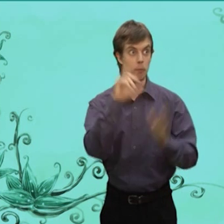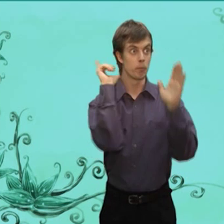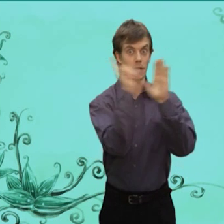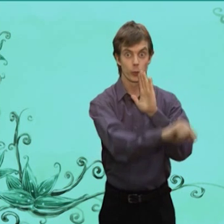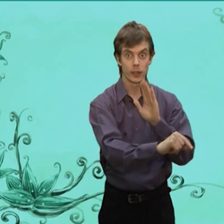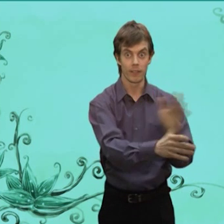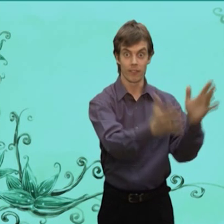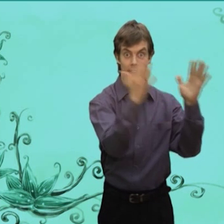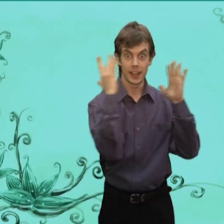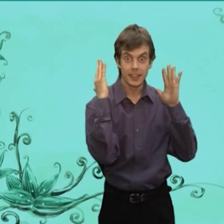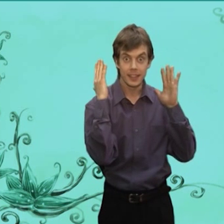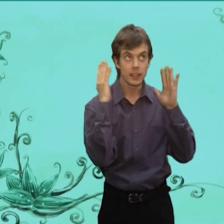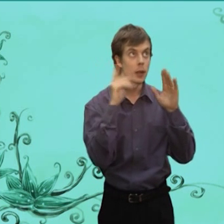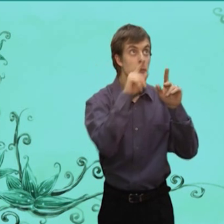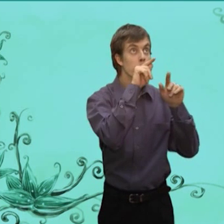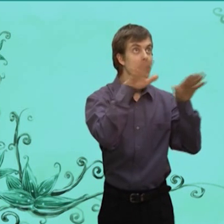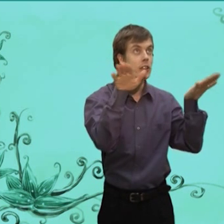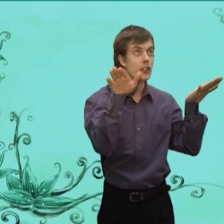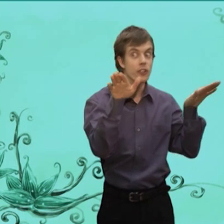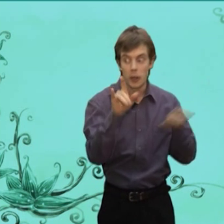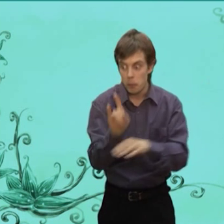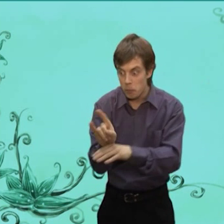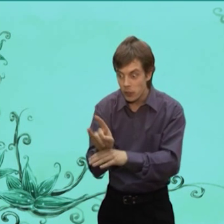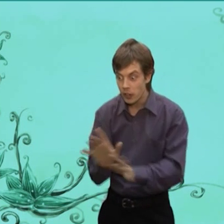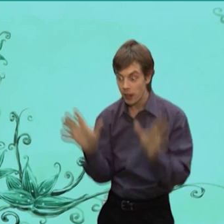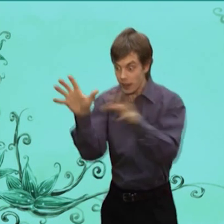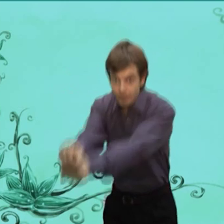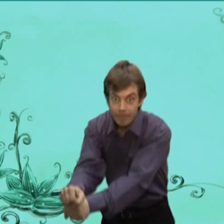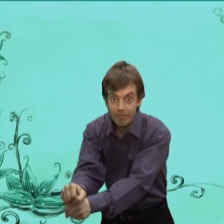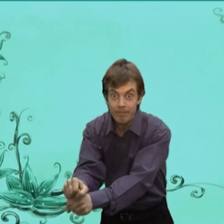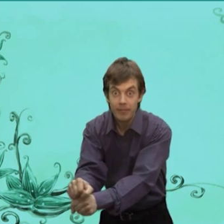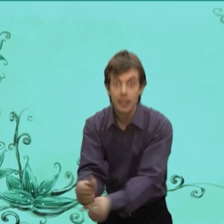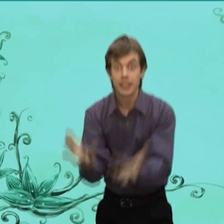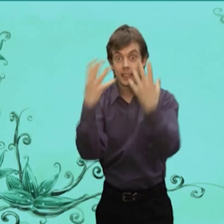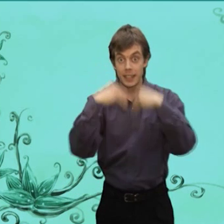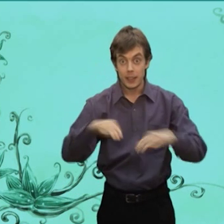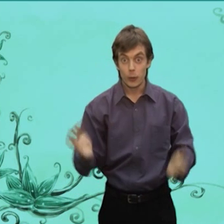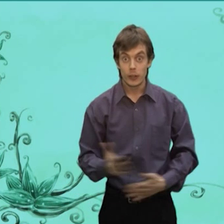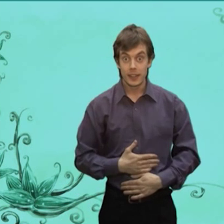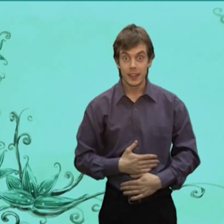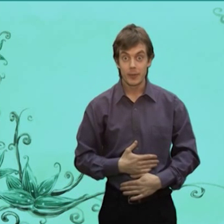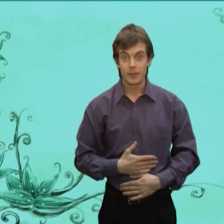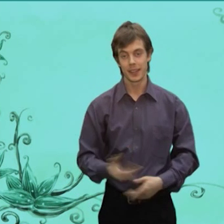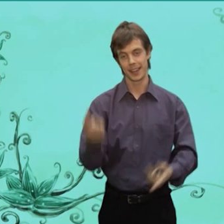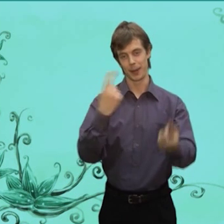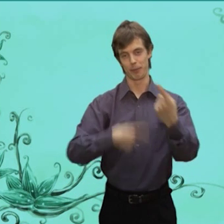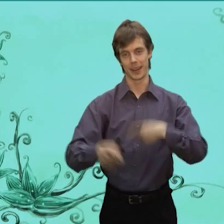захотел есть Пойдет в лес Птичек, мышей наловит Наестся доста